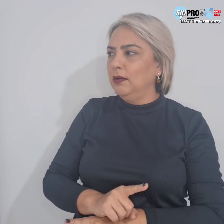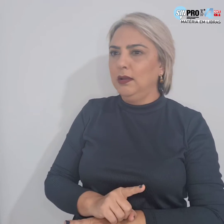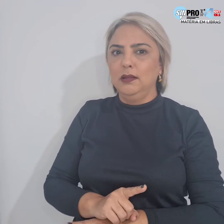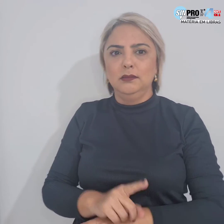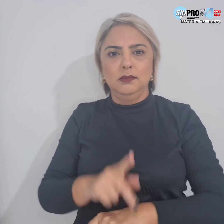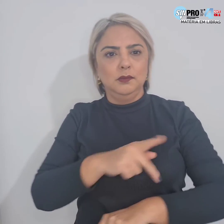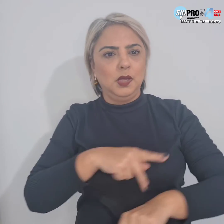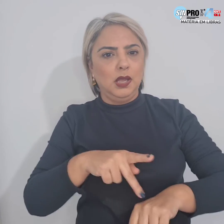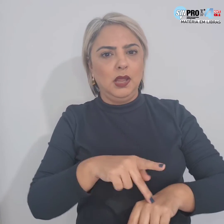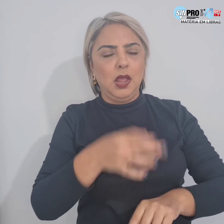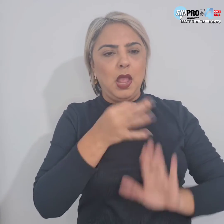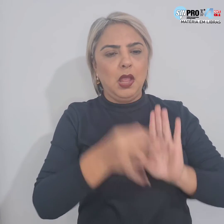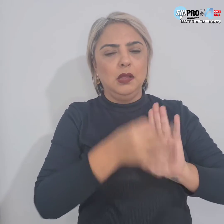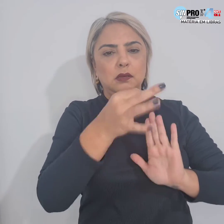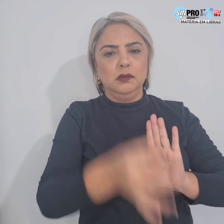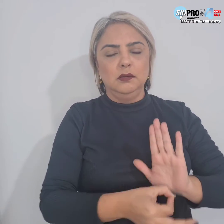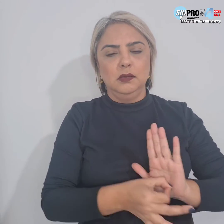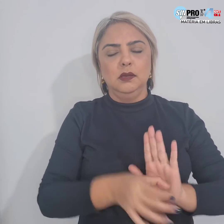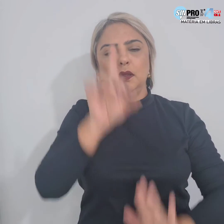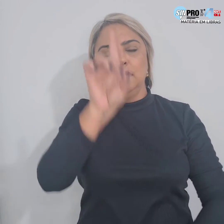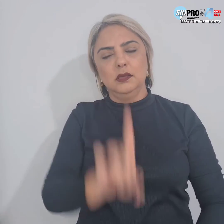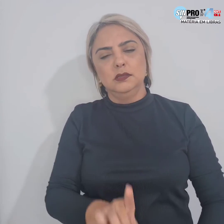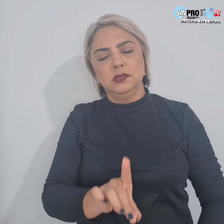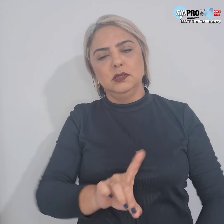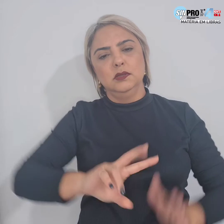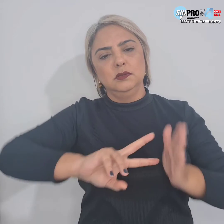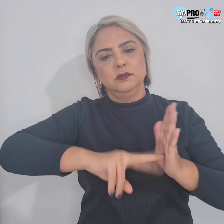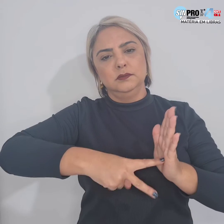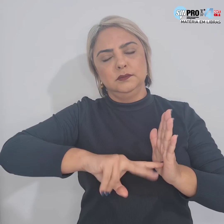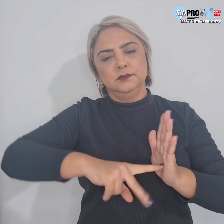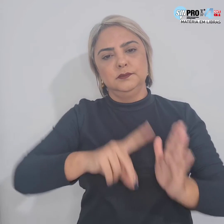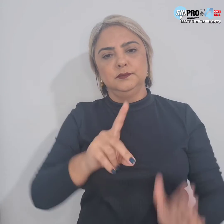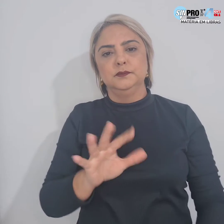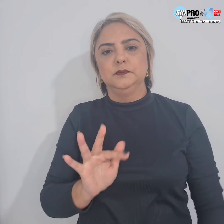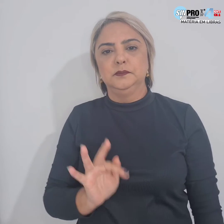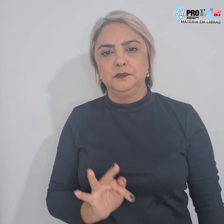critica a diretoria colegiada do Simpro-DF.